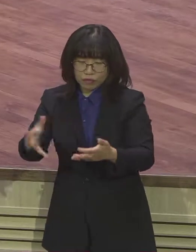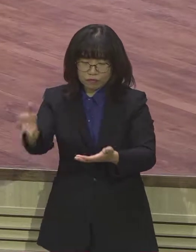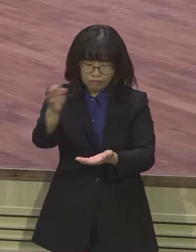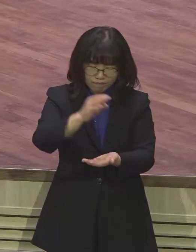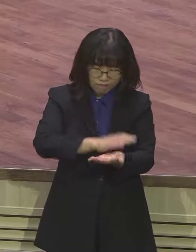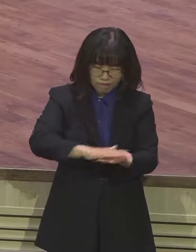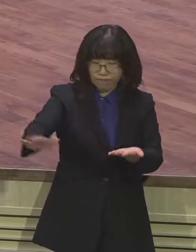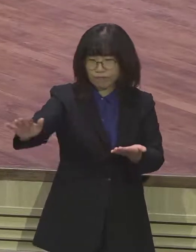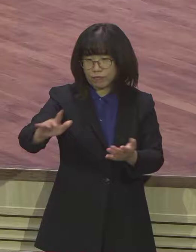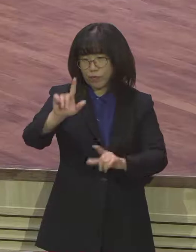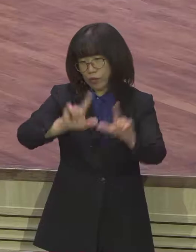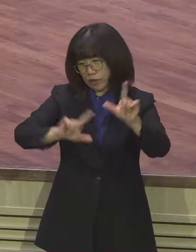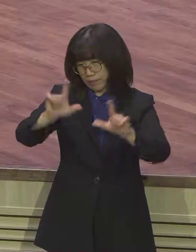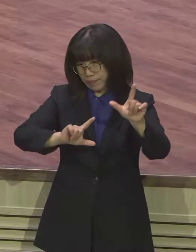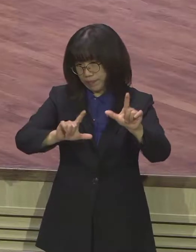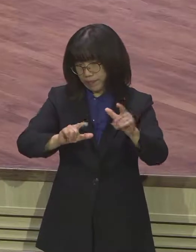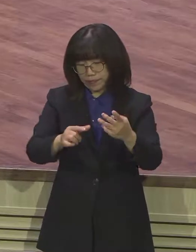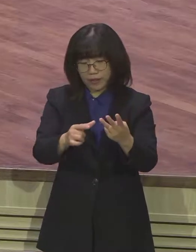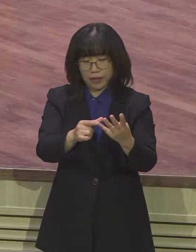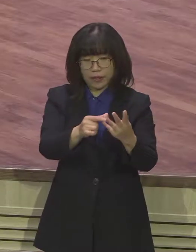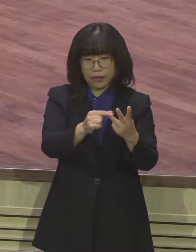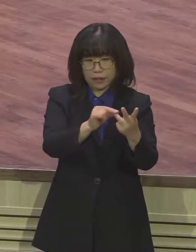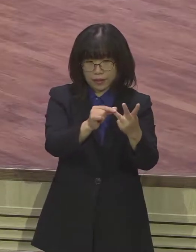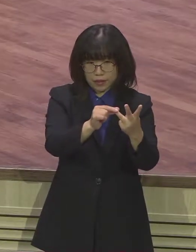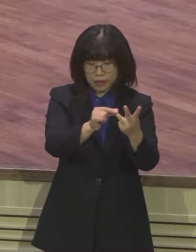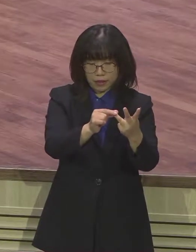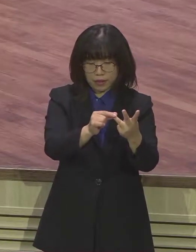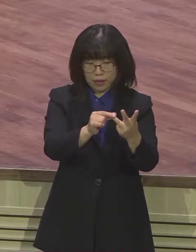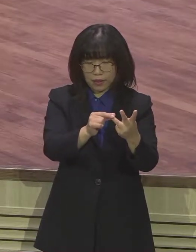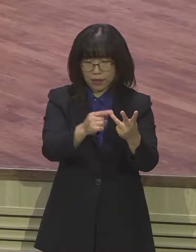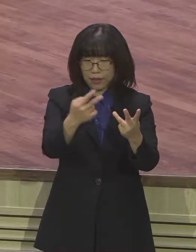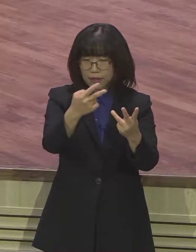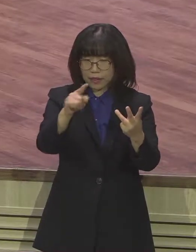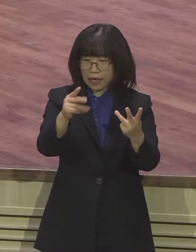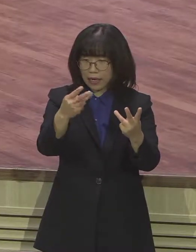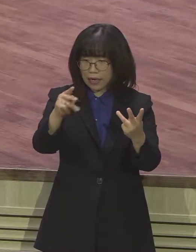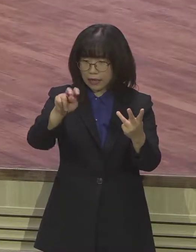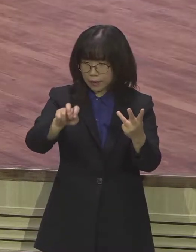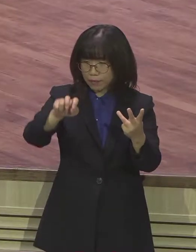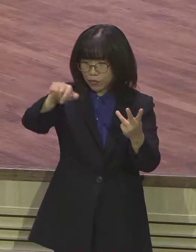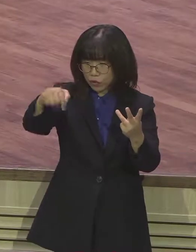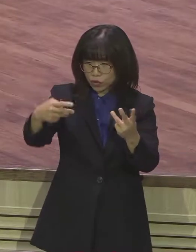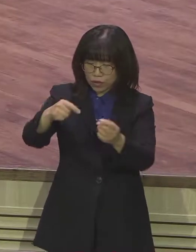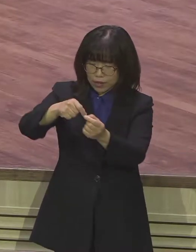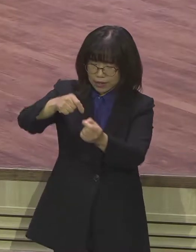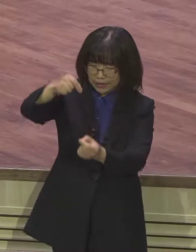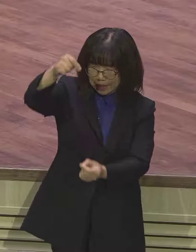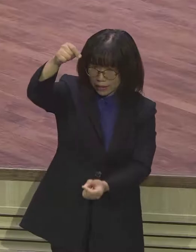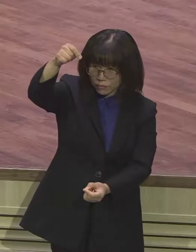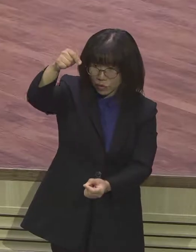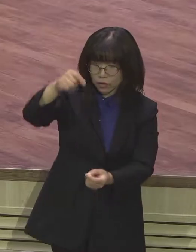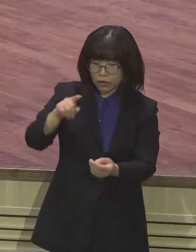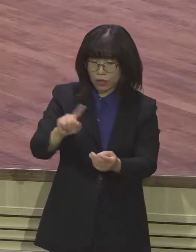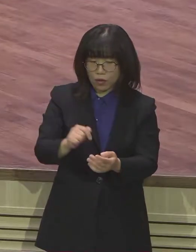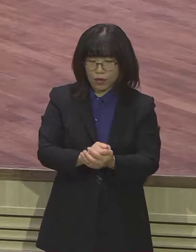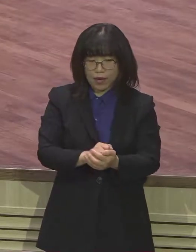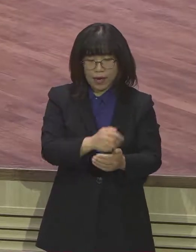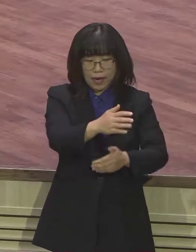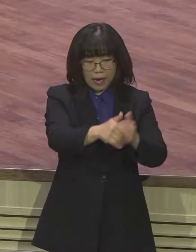세 번째는 오늘 본문에 해당되어지는 바로 다림줄 환상입니다. 하나님께서 다림줄을 들이오고 있는 모습을 통하여서